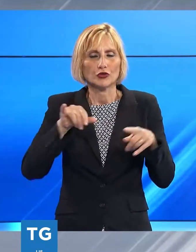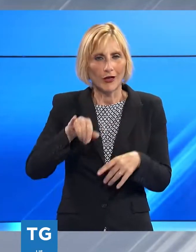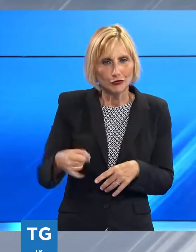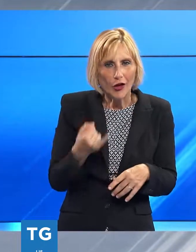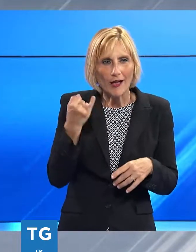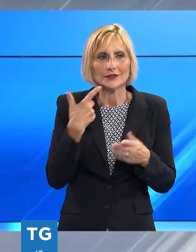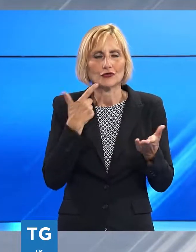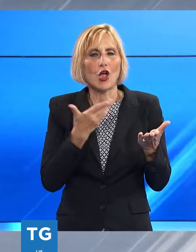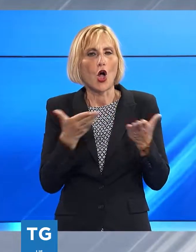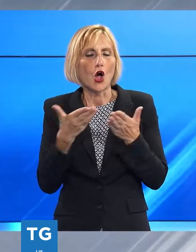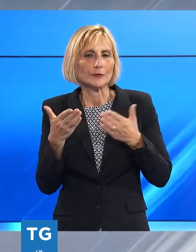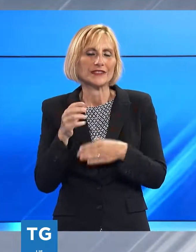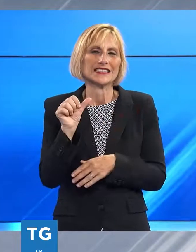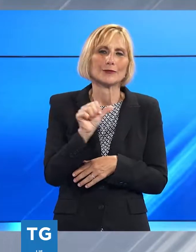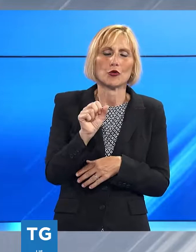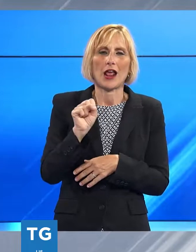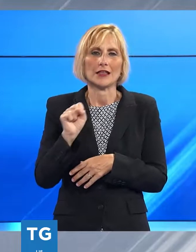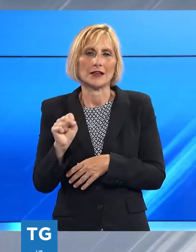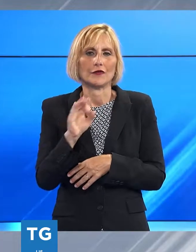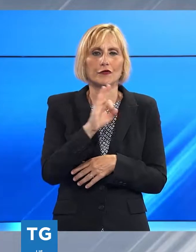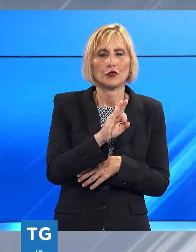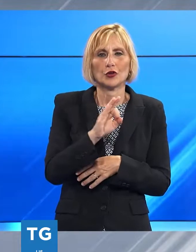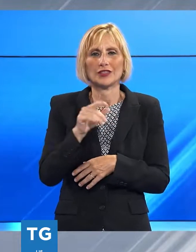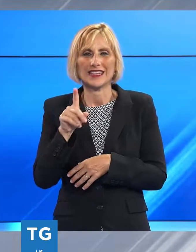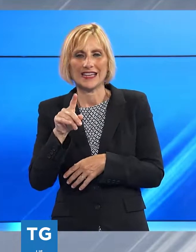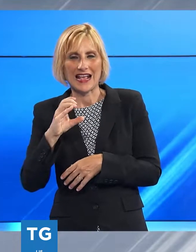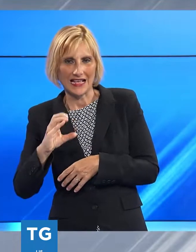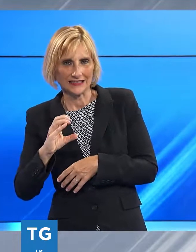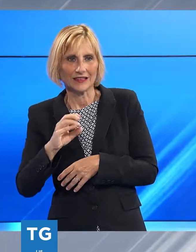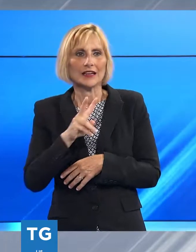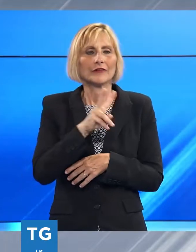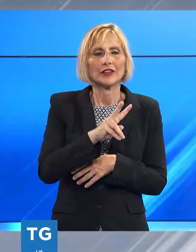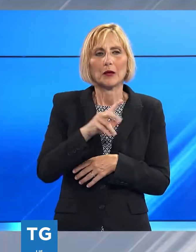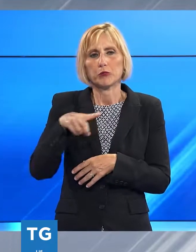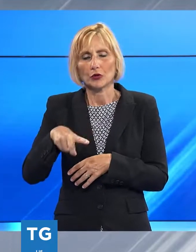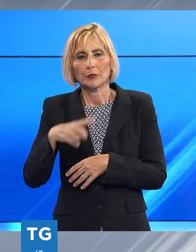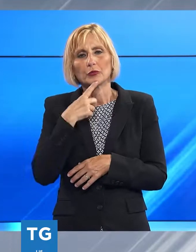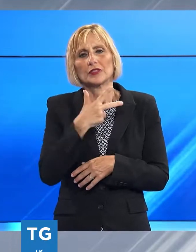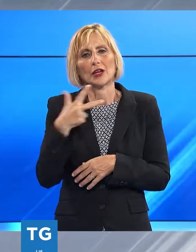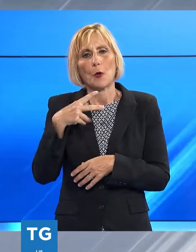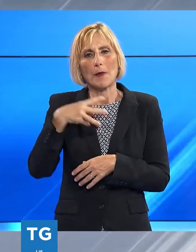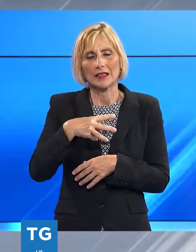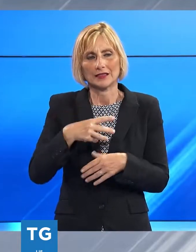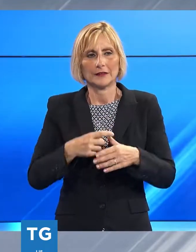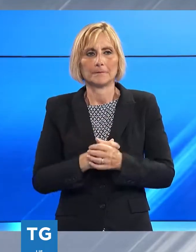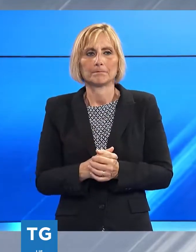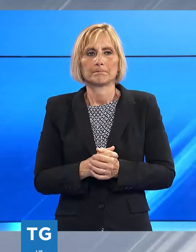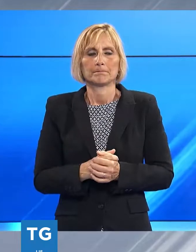calibro di Simone Alessandrini Furio Di Castri Evita Polidorio e il trio Matt L'idea è nata dai